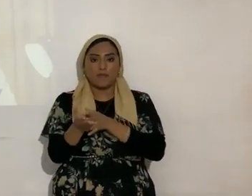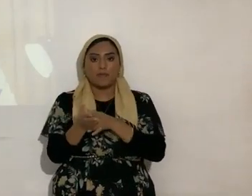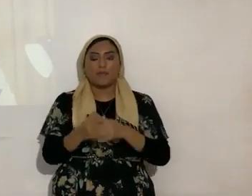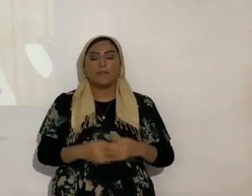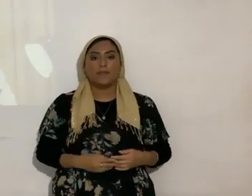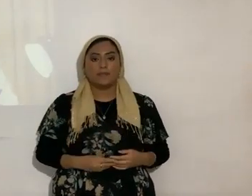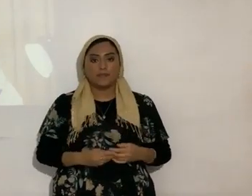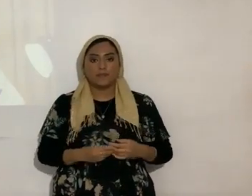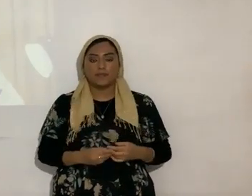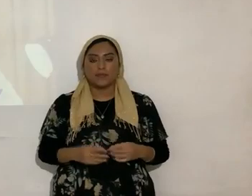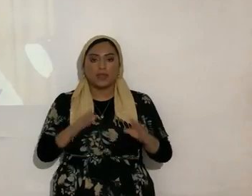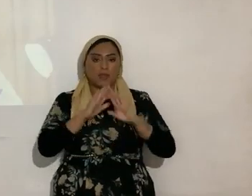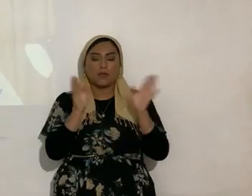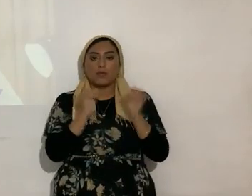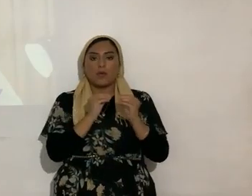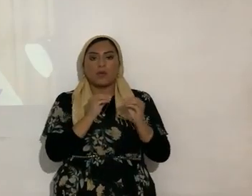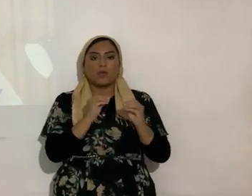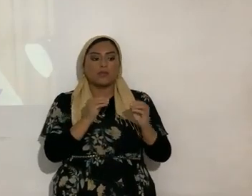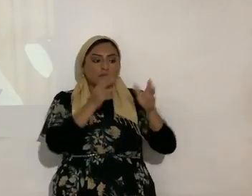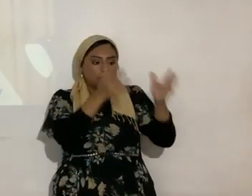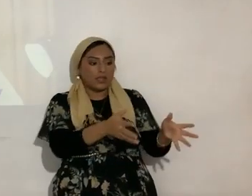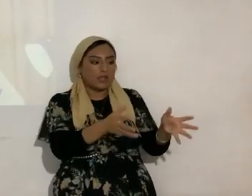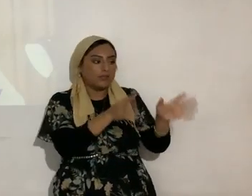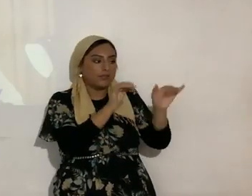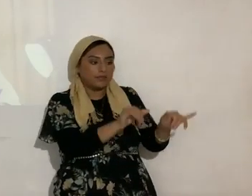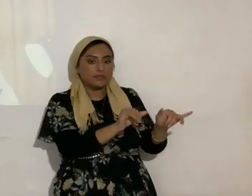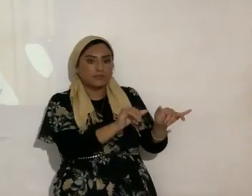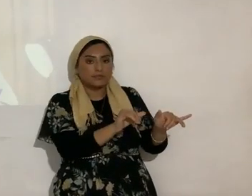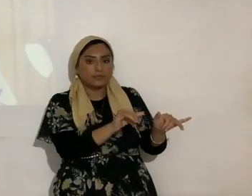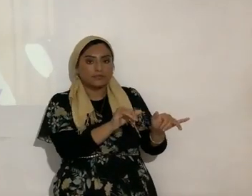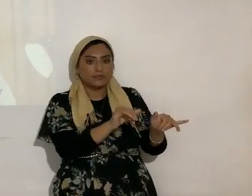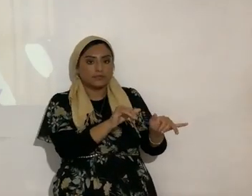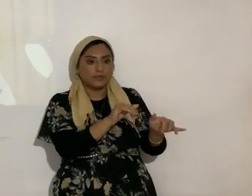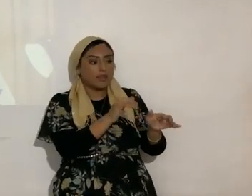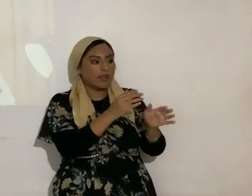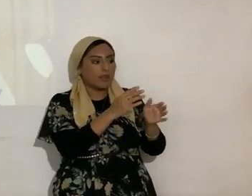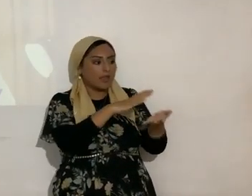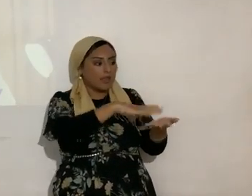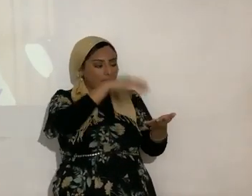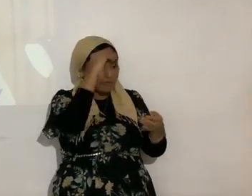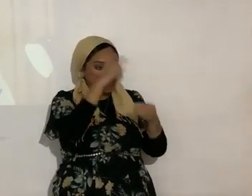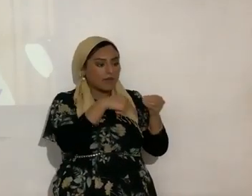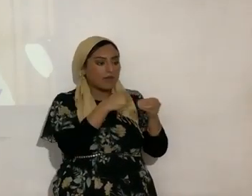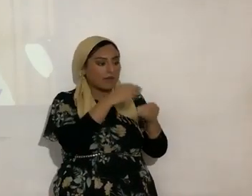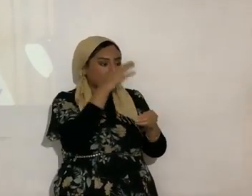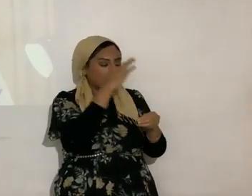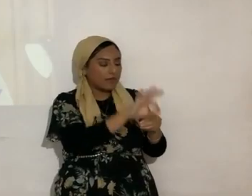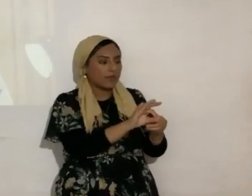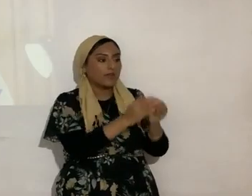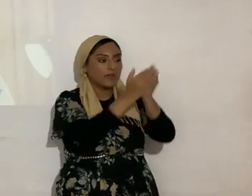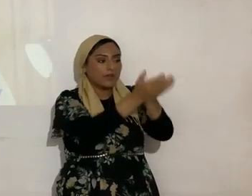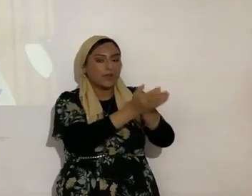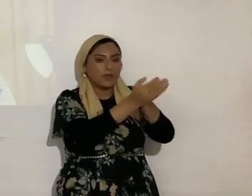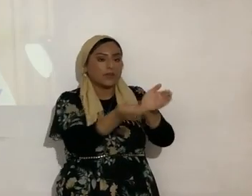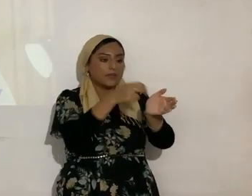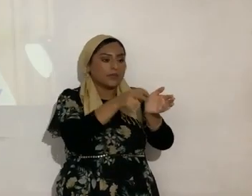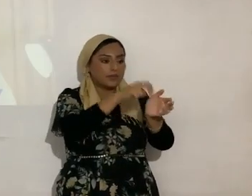ya no te deja como estabas que bueno en el arca de Noé entró Noé su esposa sus hijos y sus mueras los